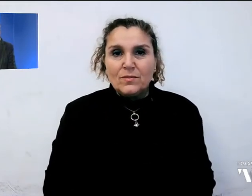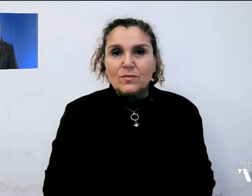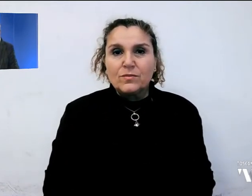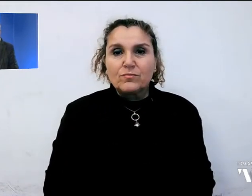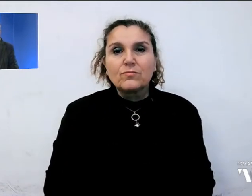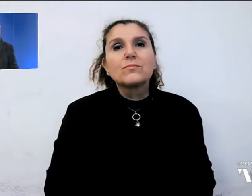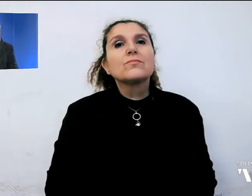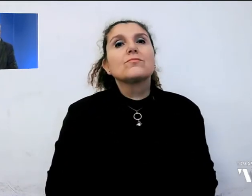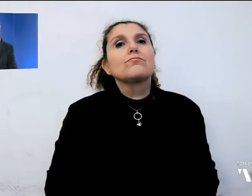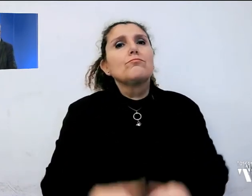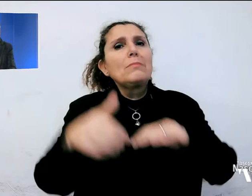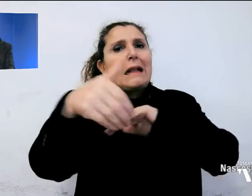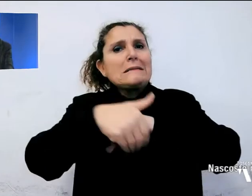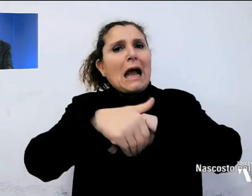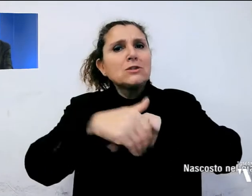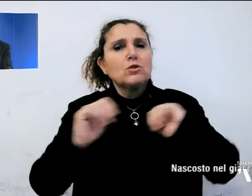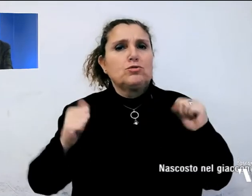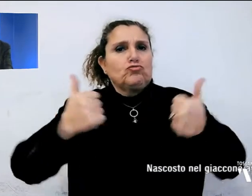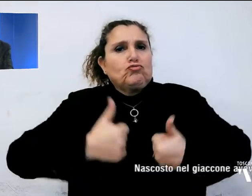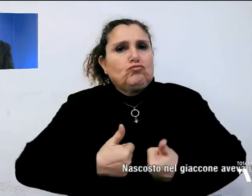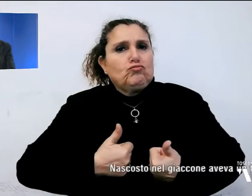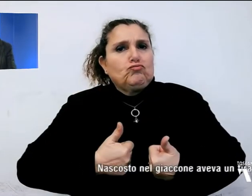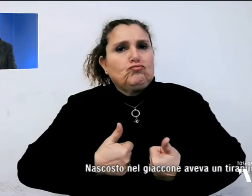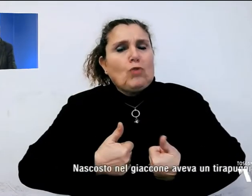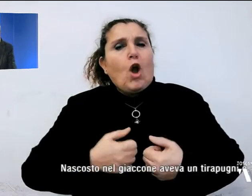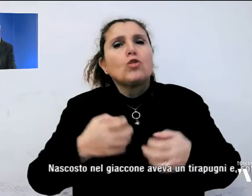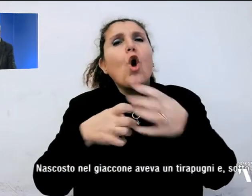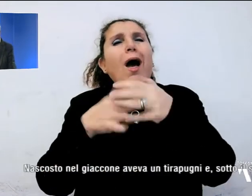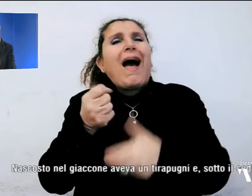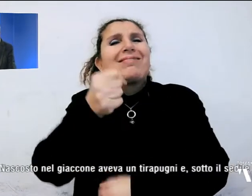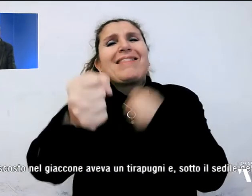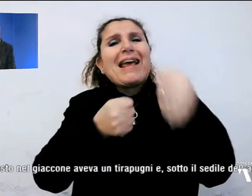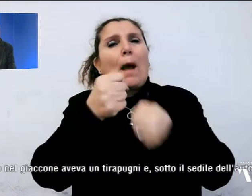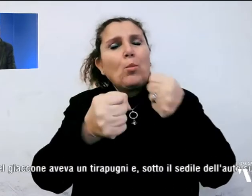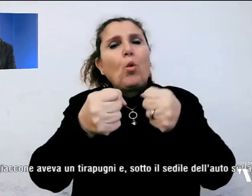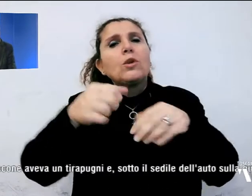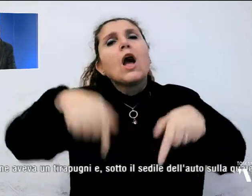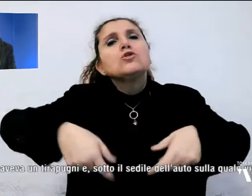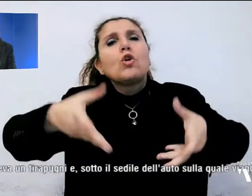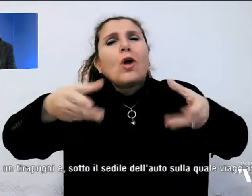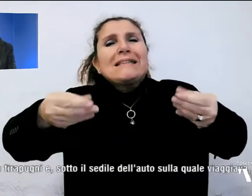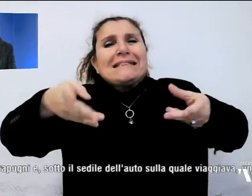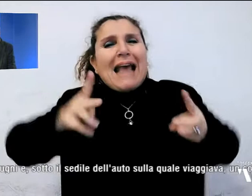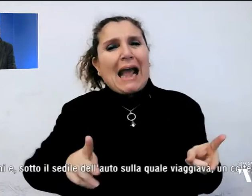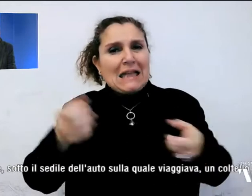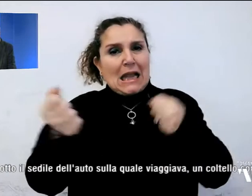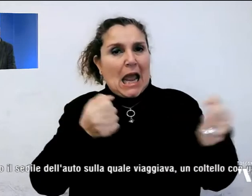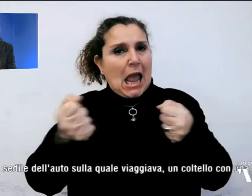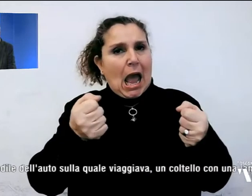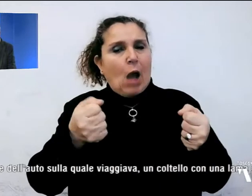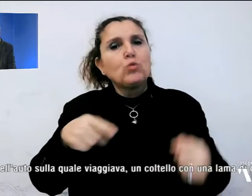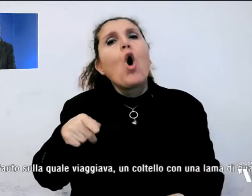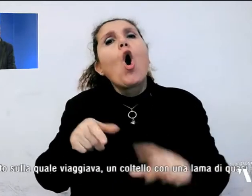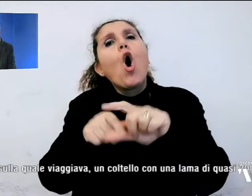Nascosto nel giaccone, aveva un tirapugni e sotto il sedile dell'auto sulla quale viaggiava un coltello